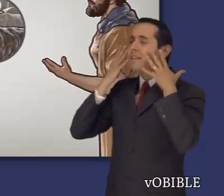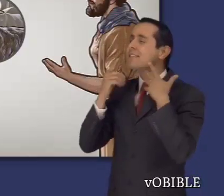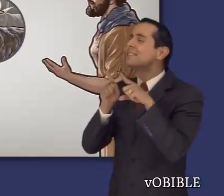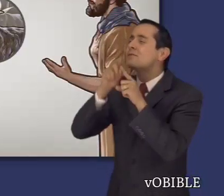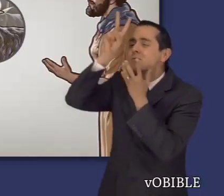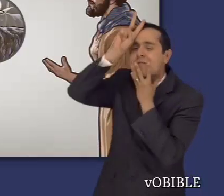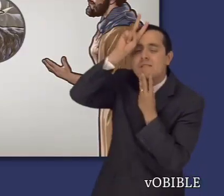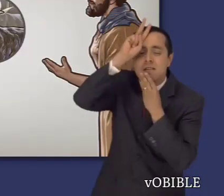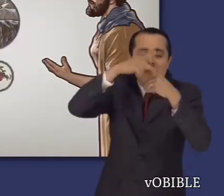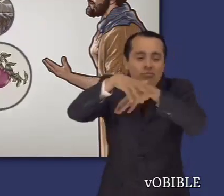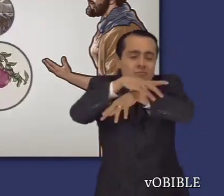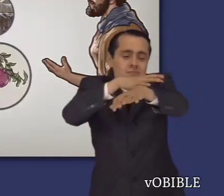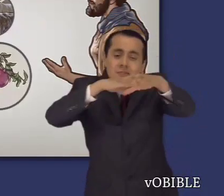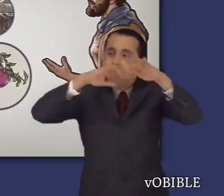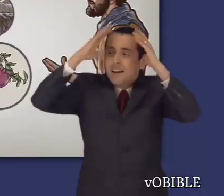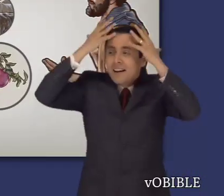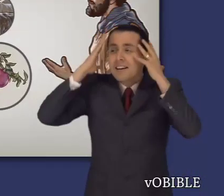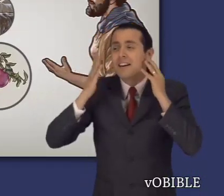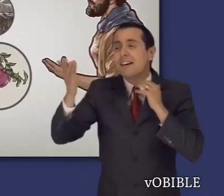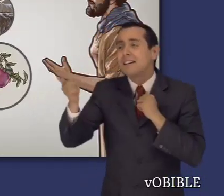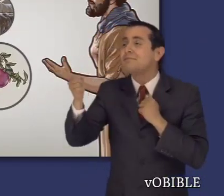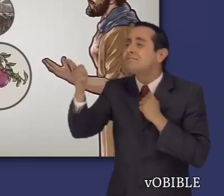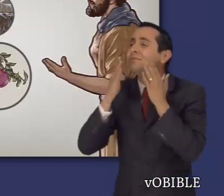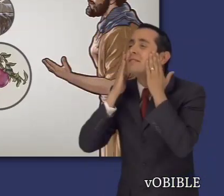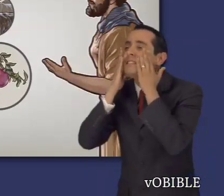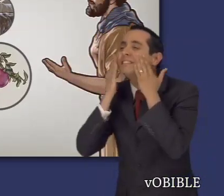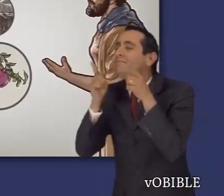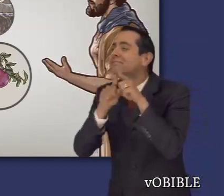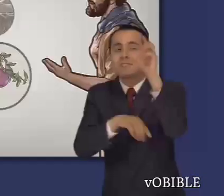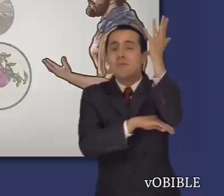rebaño de cabras, y sus mejillas a gajos de granada.